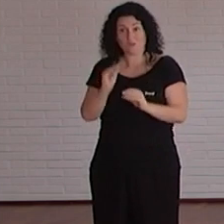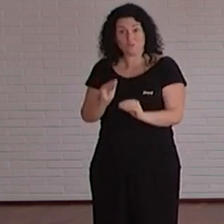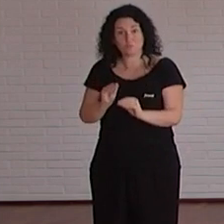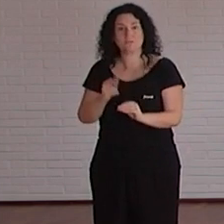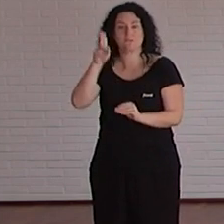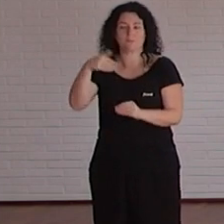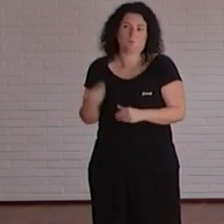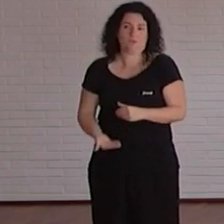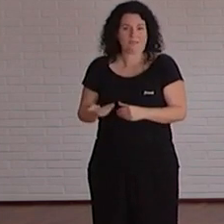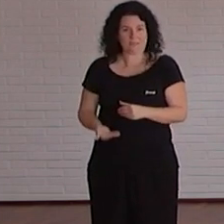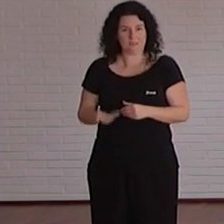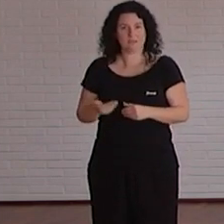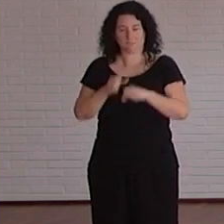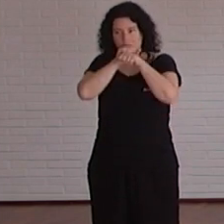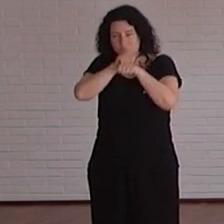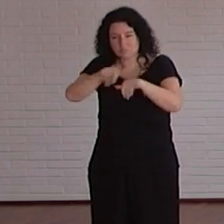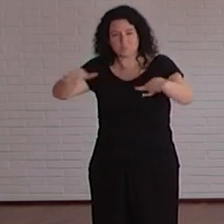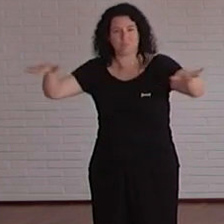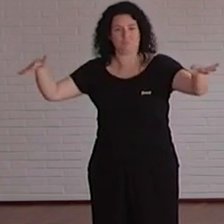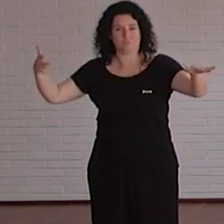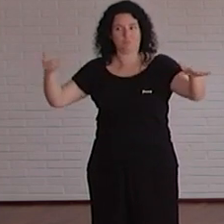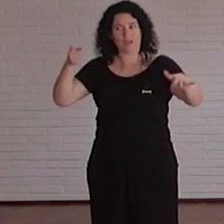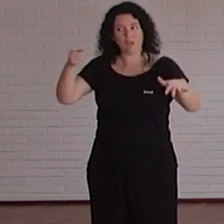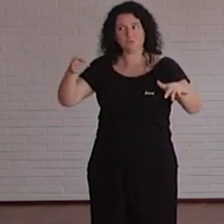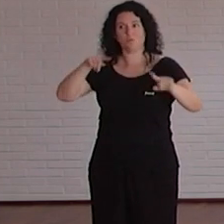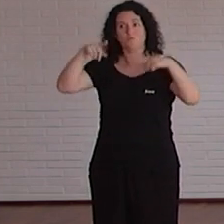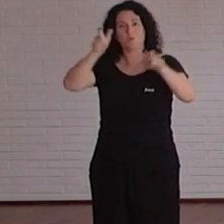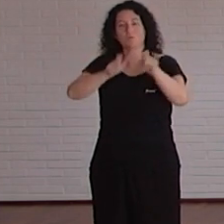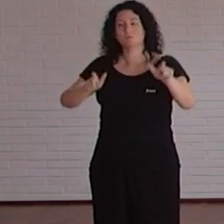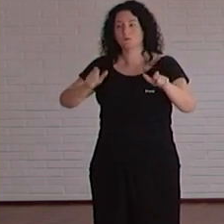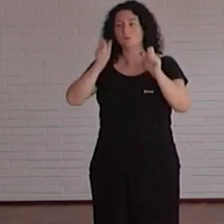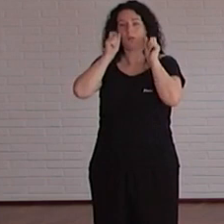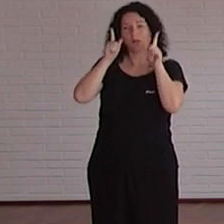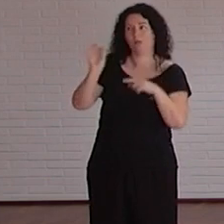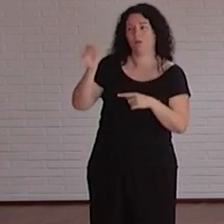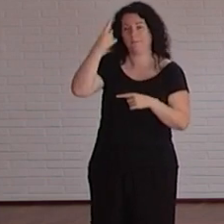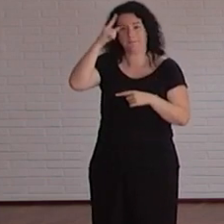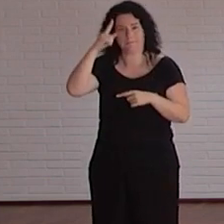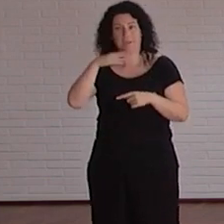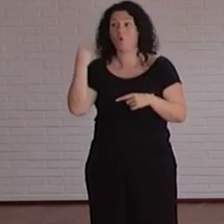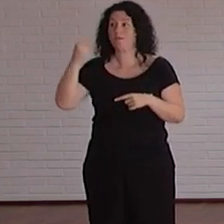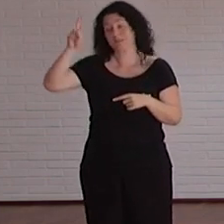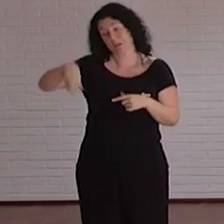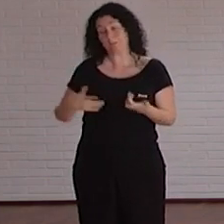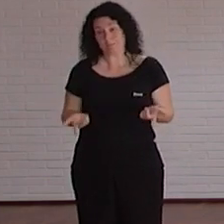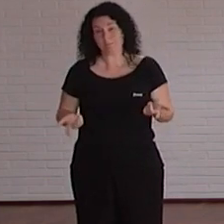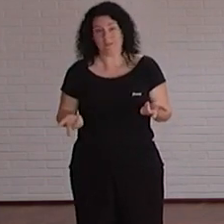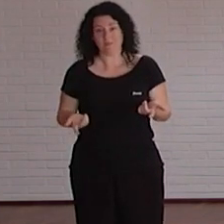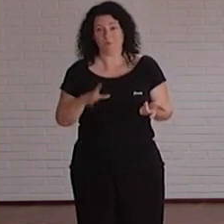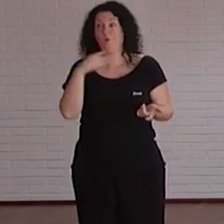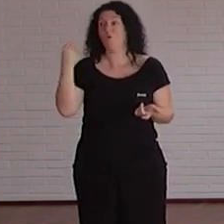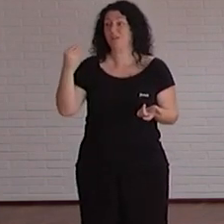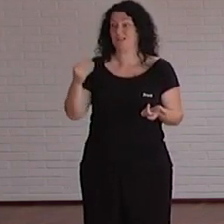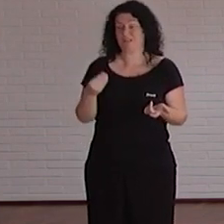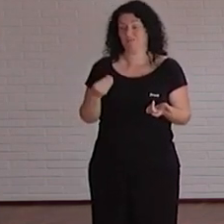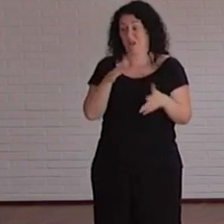mismo yo diría que uno de los principales altavoces sobre todo para determinados públicos para los más jóvenes que ya no acceden tanto